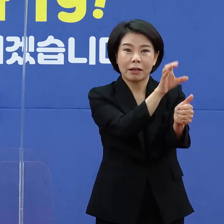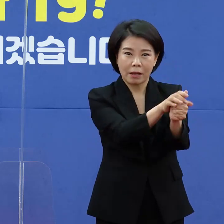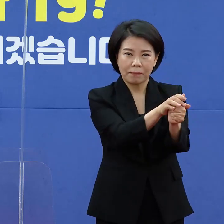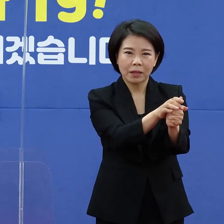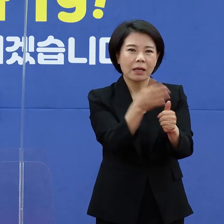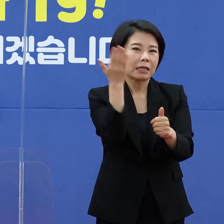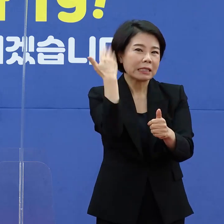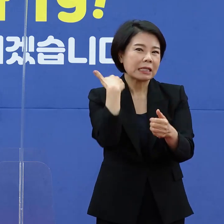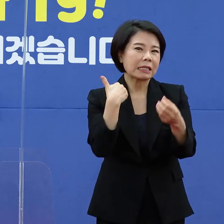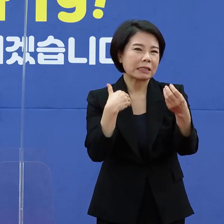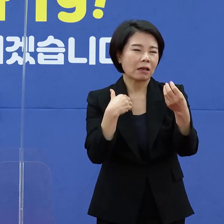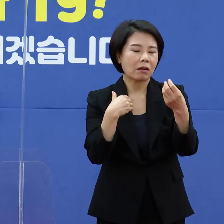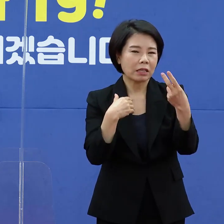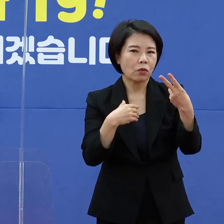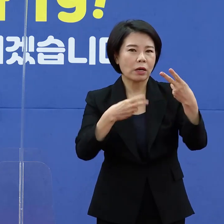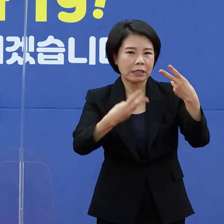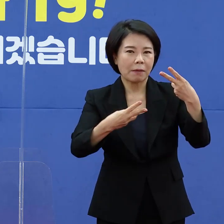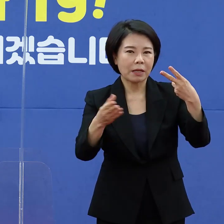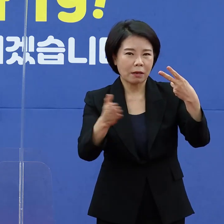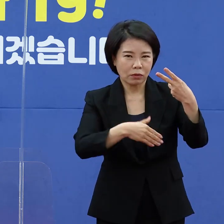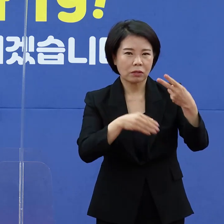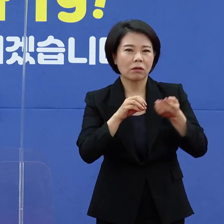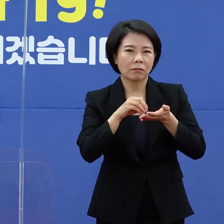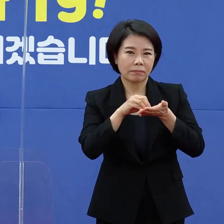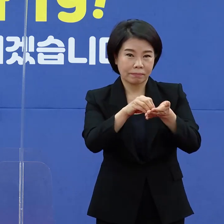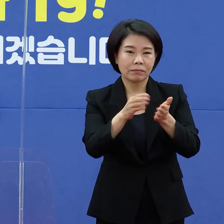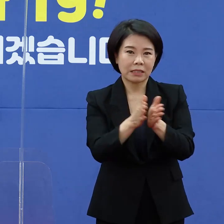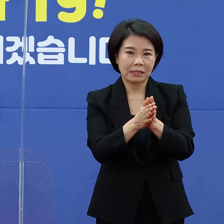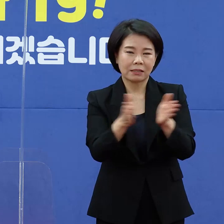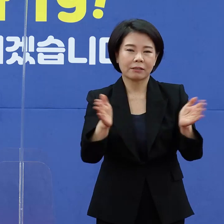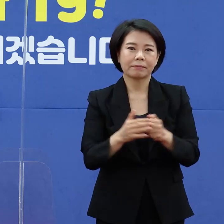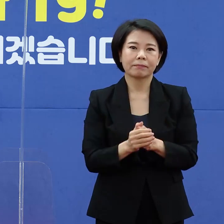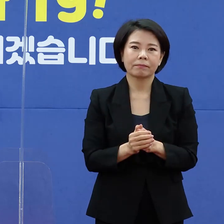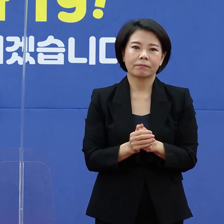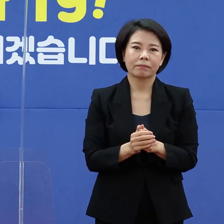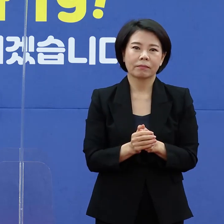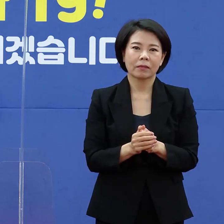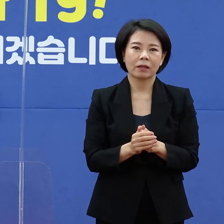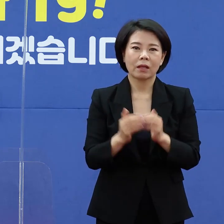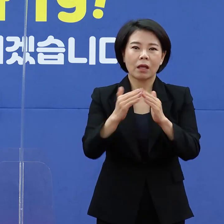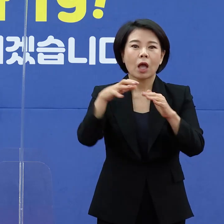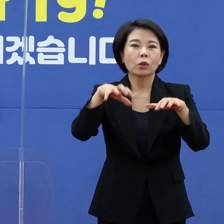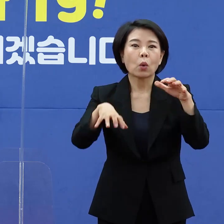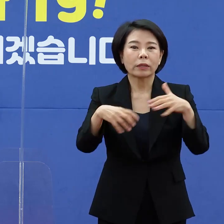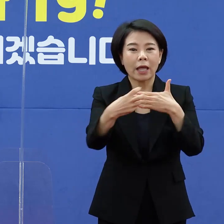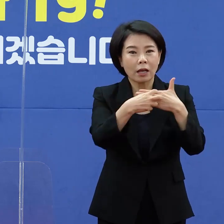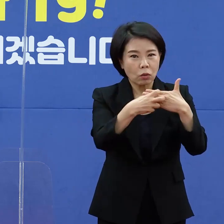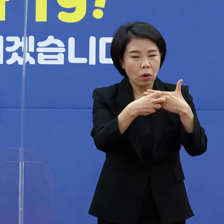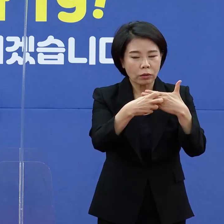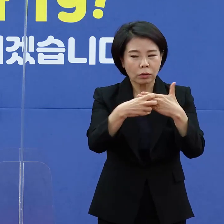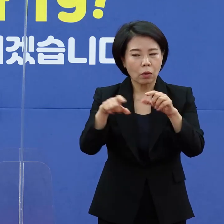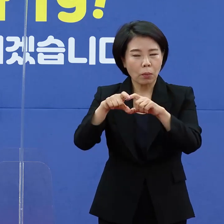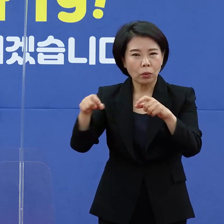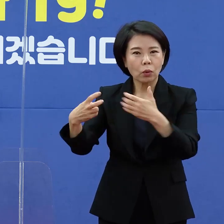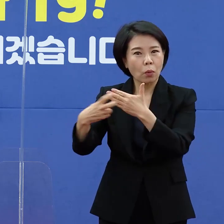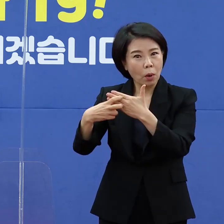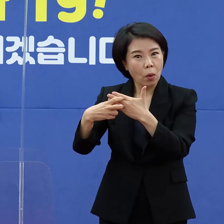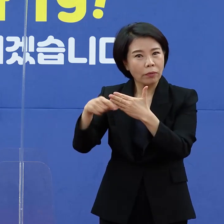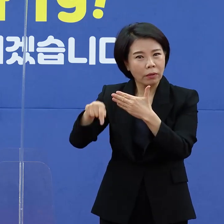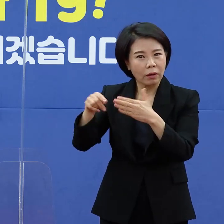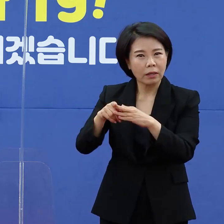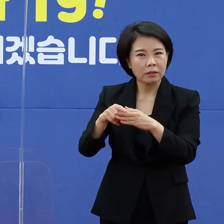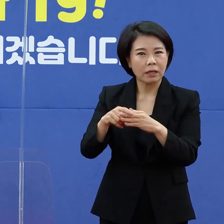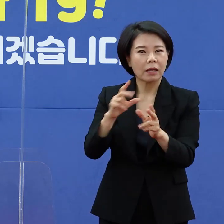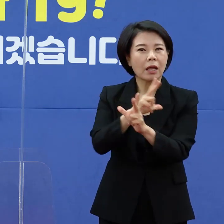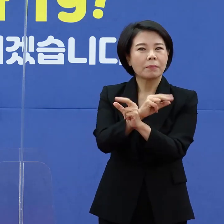지난 3일부터 도입이 된 바 있습니다. 동네 병원 등 일반 의료기관에서 비대면